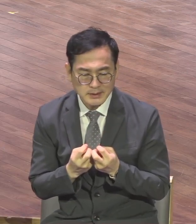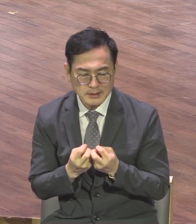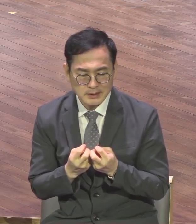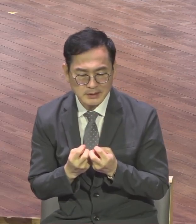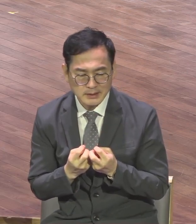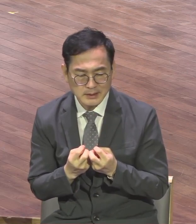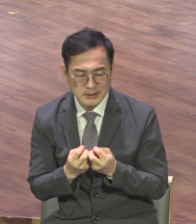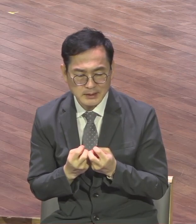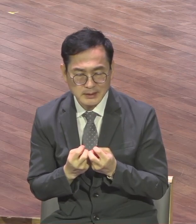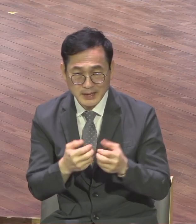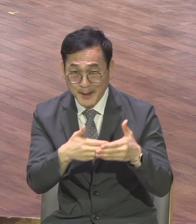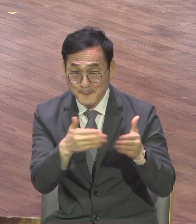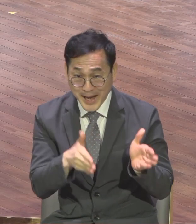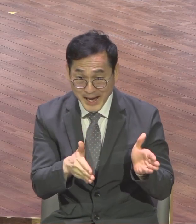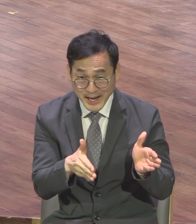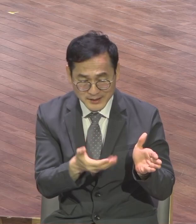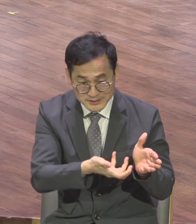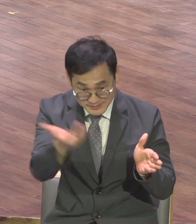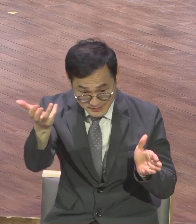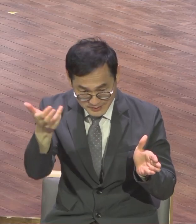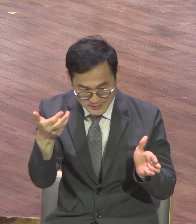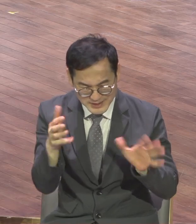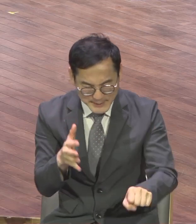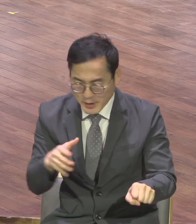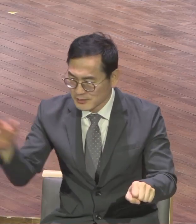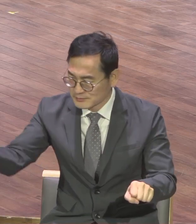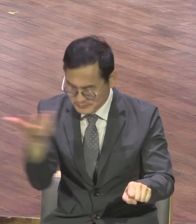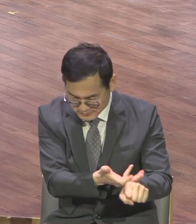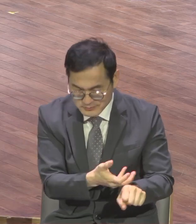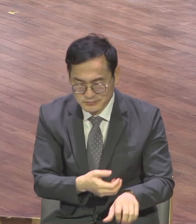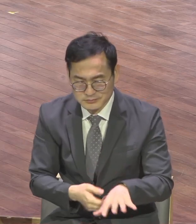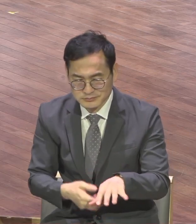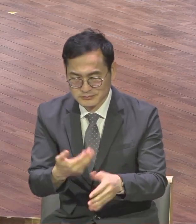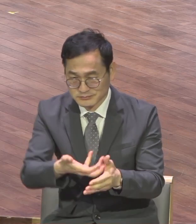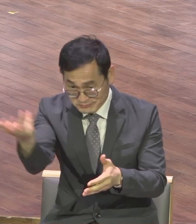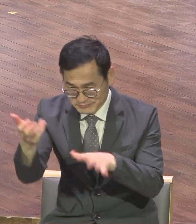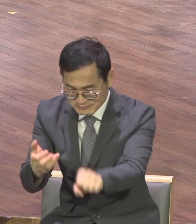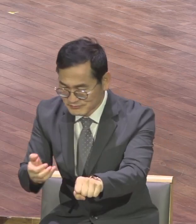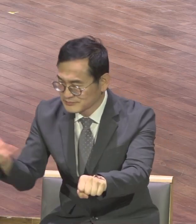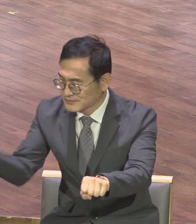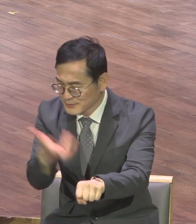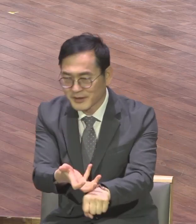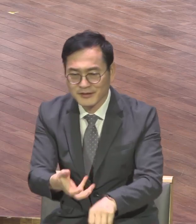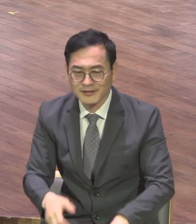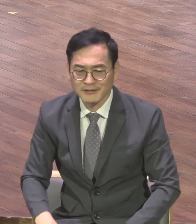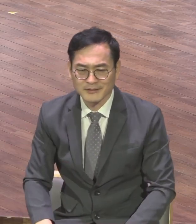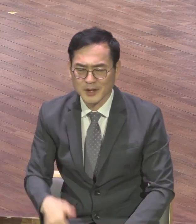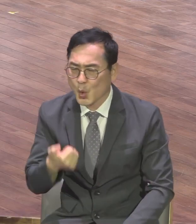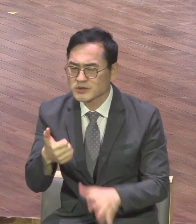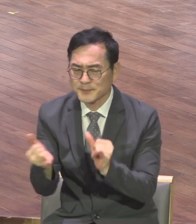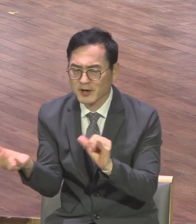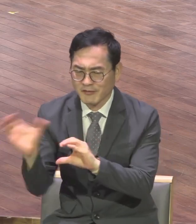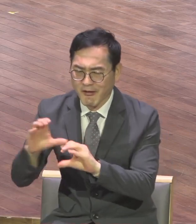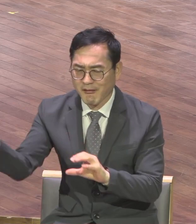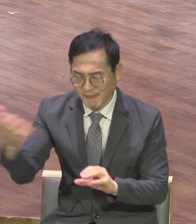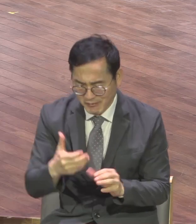혹시라도 빈자리 좀 다 그렇게 끼어넣어가지고 그렇게 50명 같이 그렇게 들어가게 했다